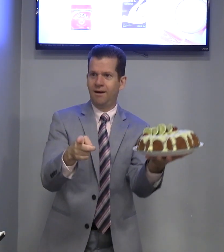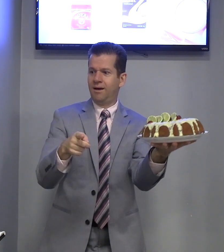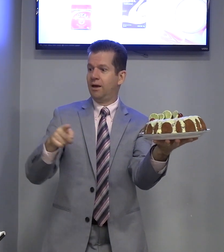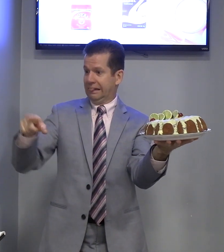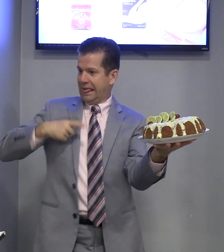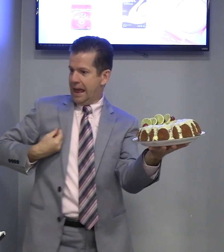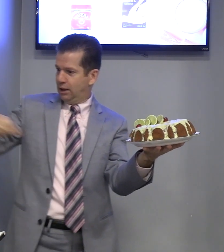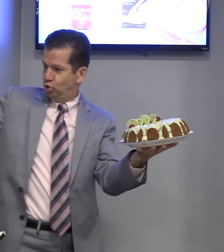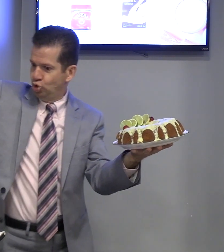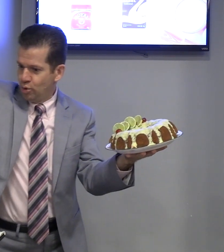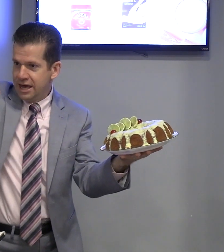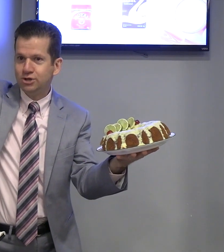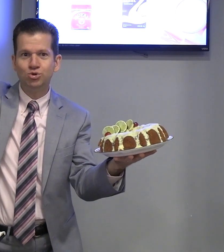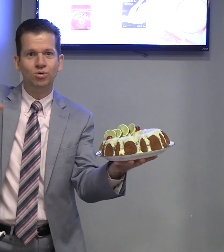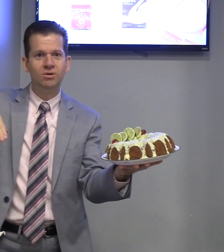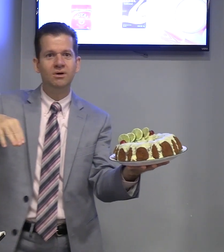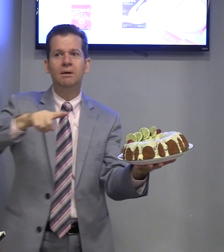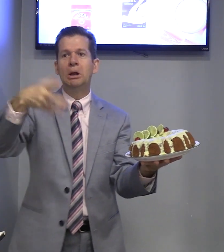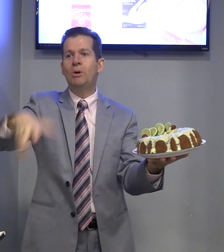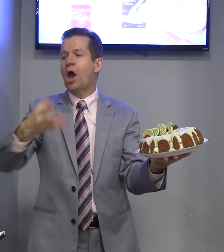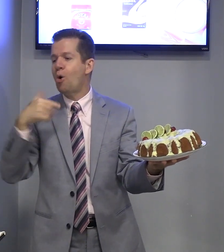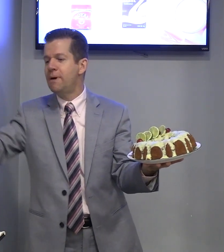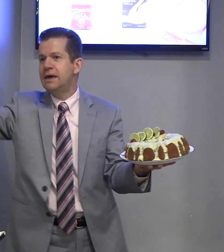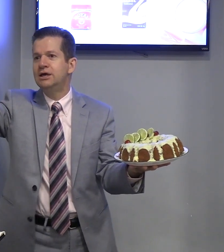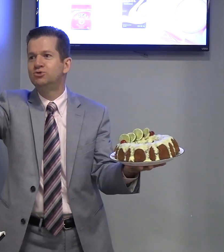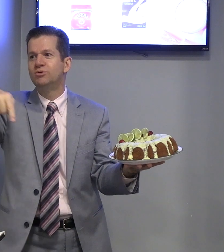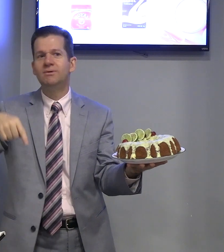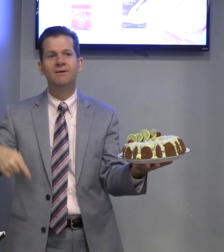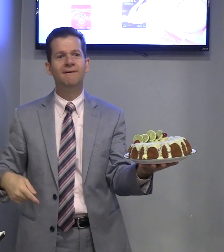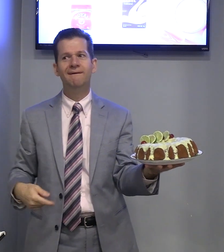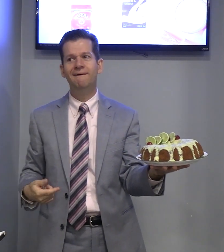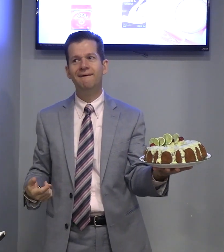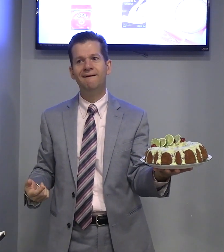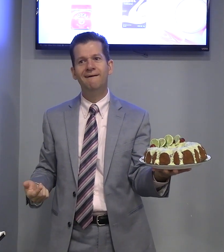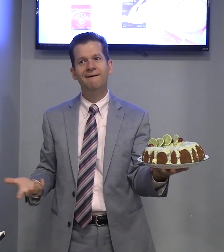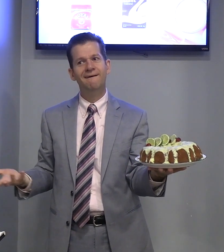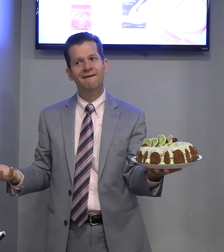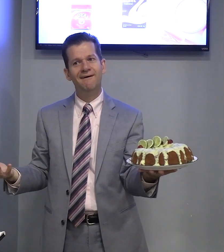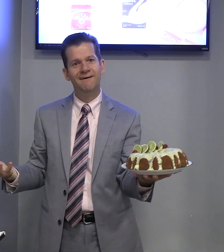Tudo isso. Não quer comer isso? Não. Não.